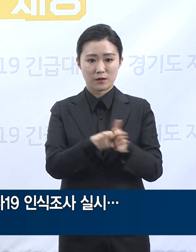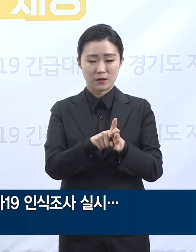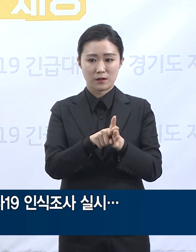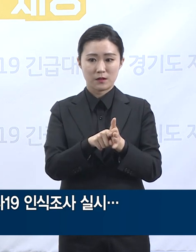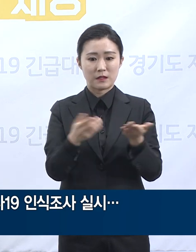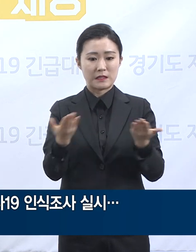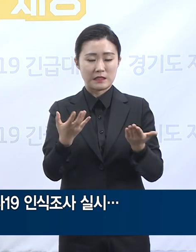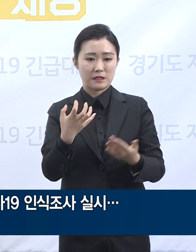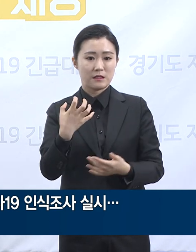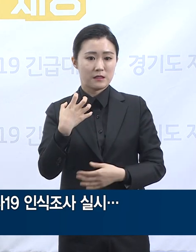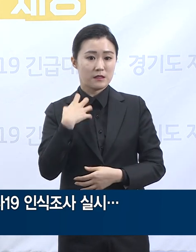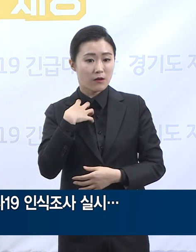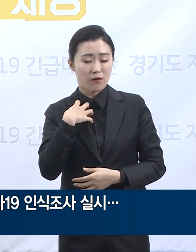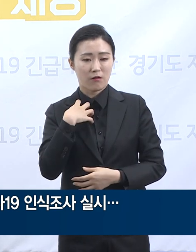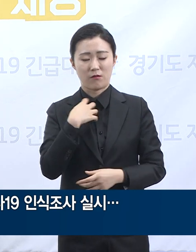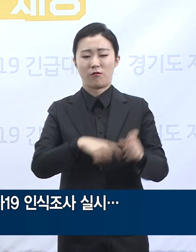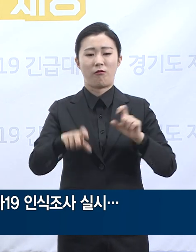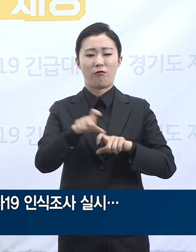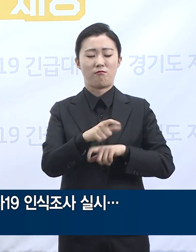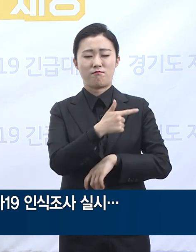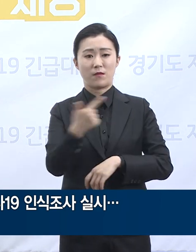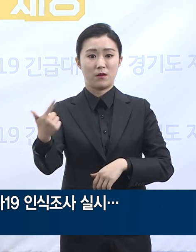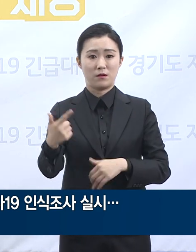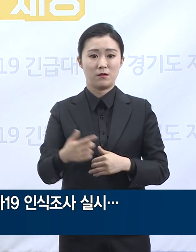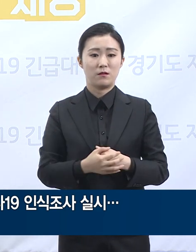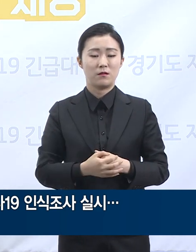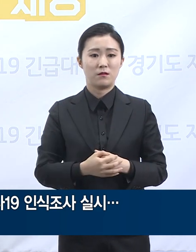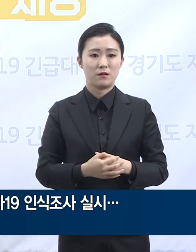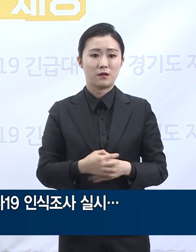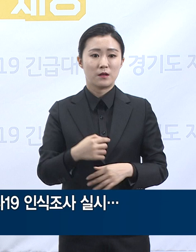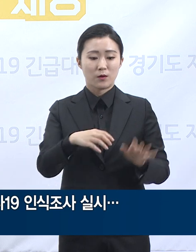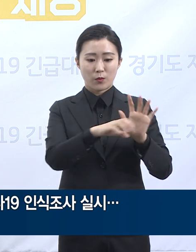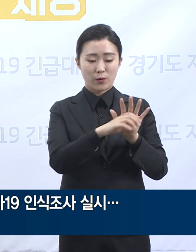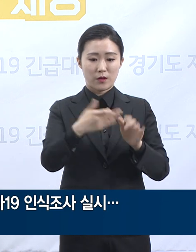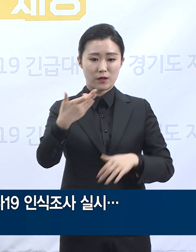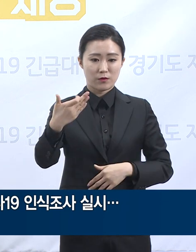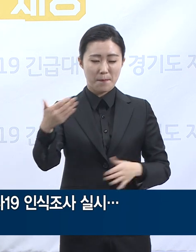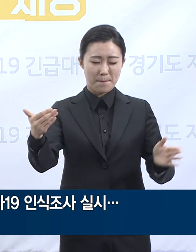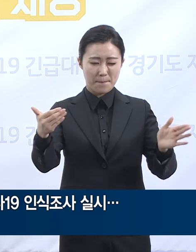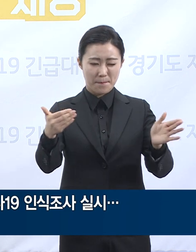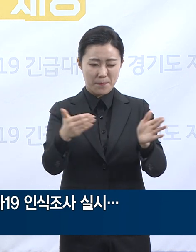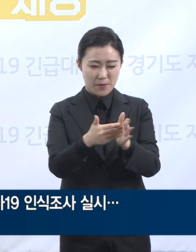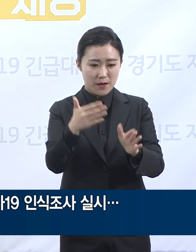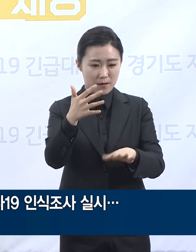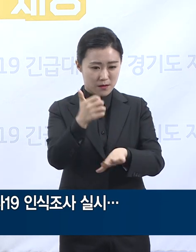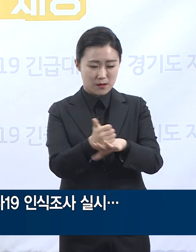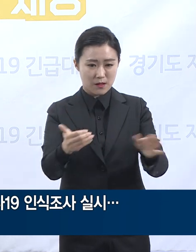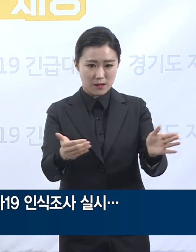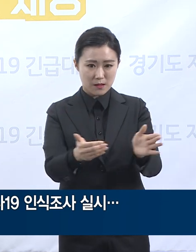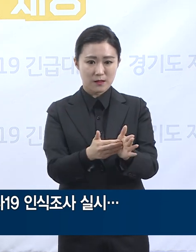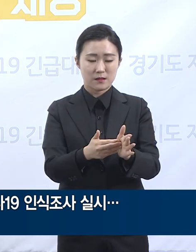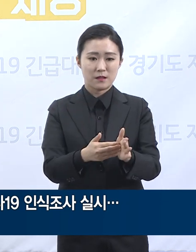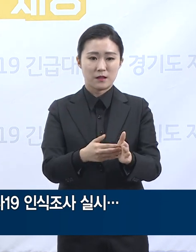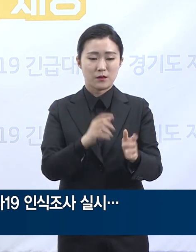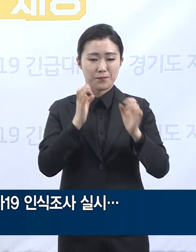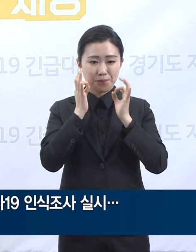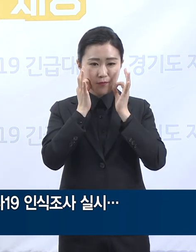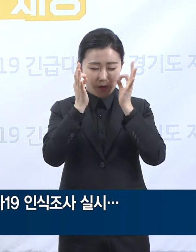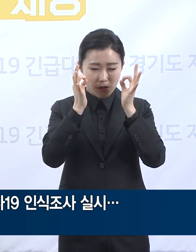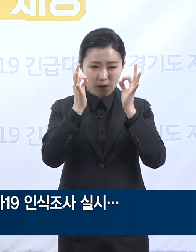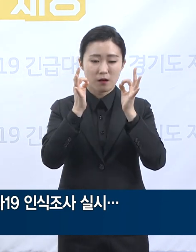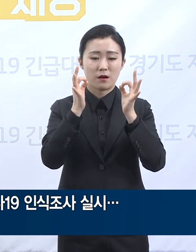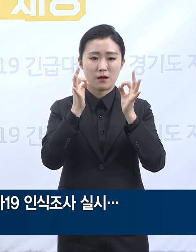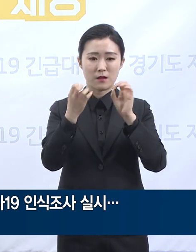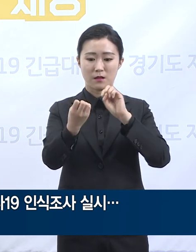코로나19 사태가 계속되는 한 내게 주어진 일을 계속할 것이라고 답한 사람은 83.4%였으며 코로나19